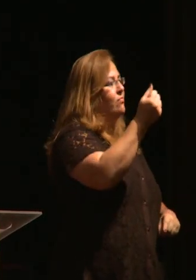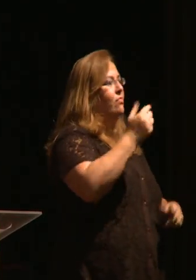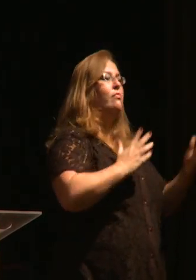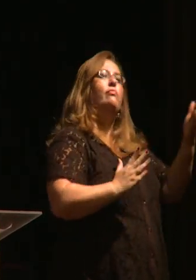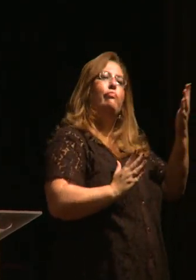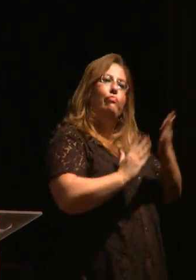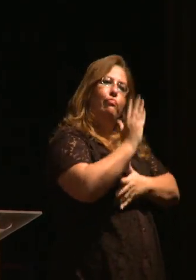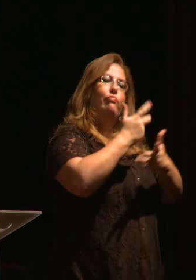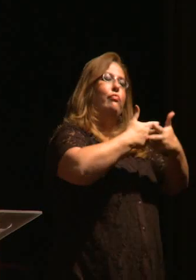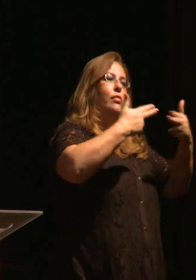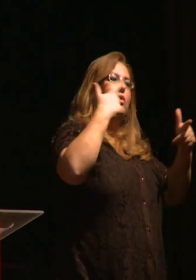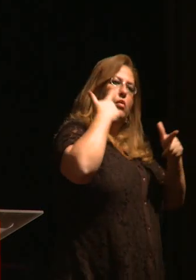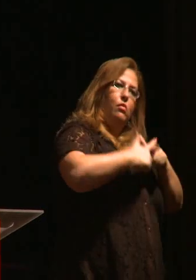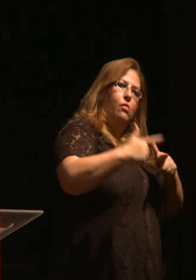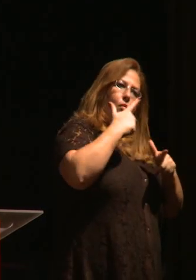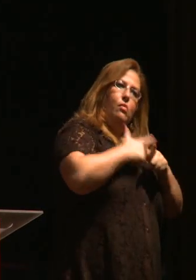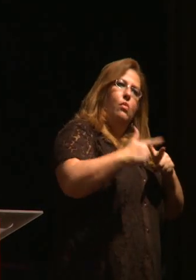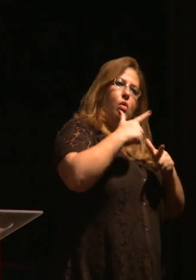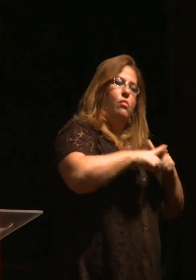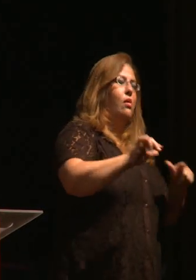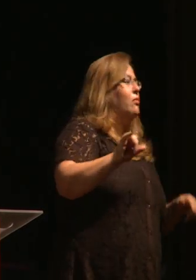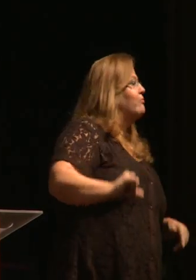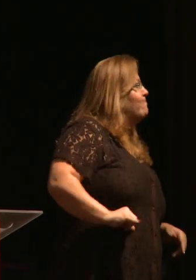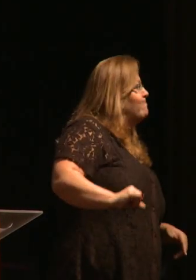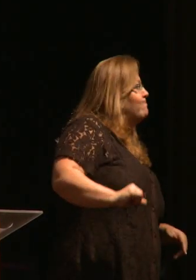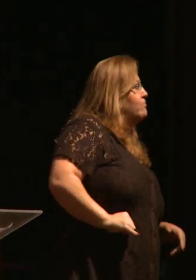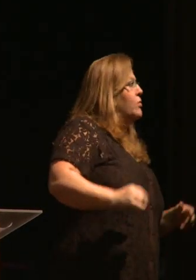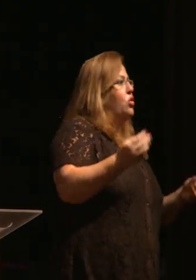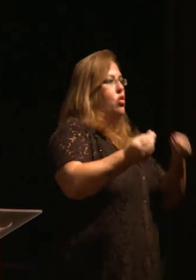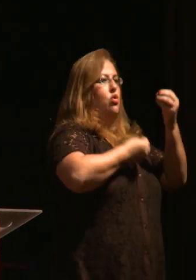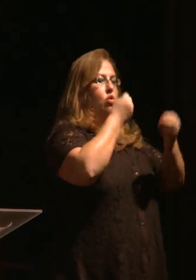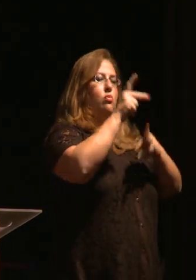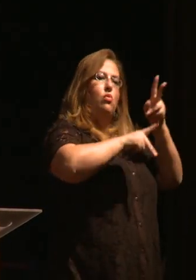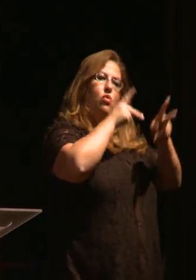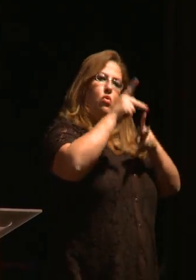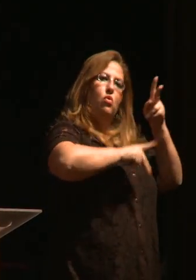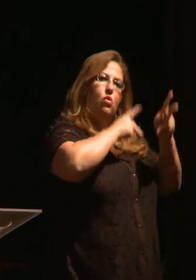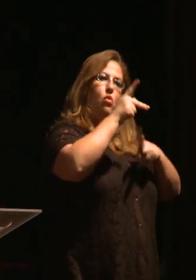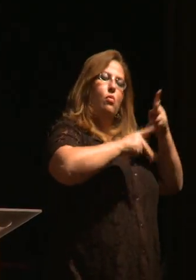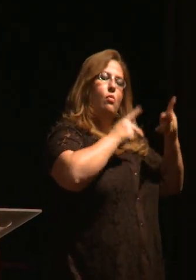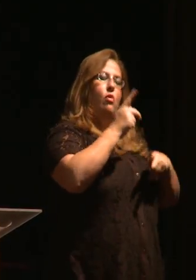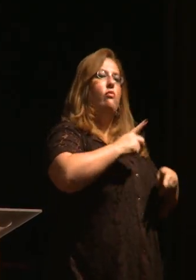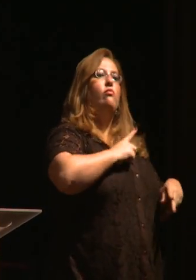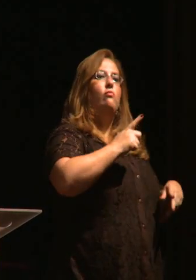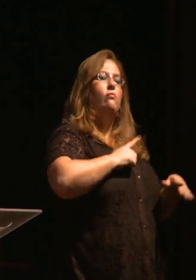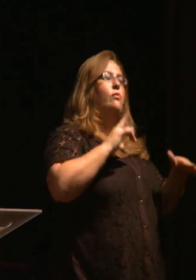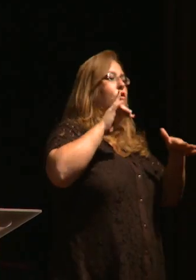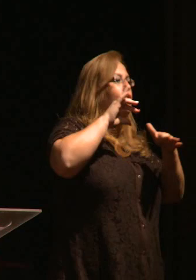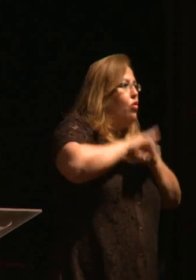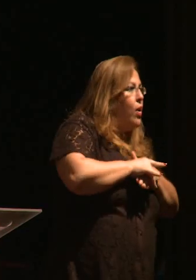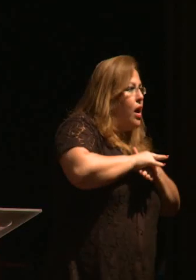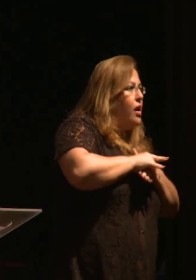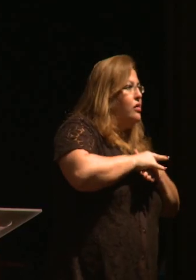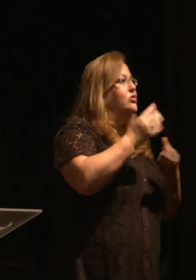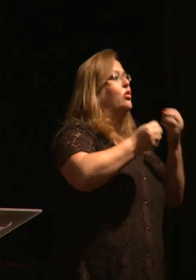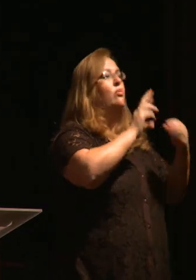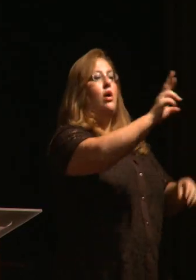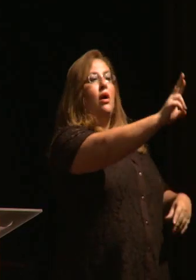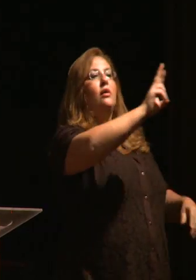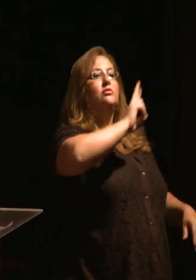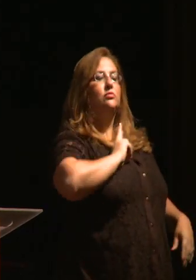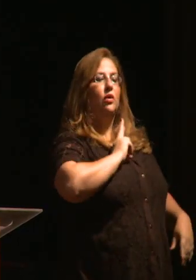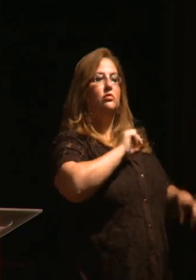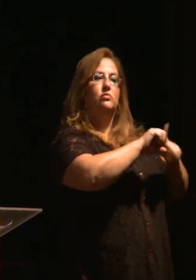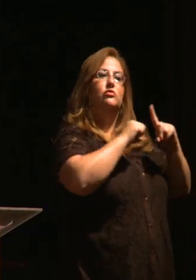passamos por diversos sofrimentos, o quanto a população adoece e o que e qual é a resposta que a sociedade